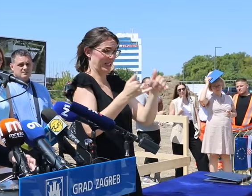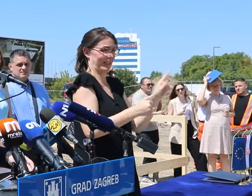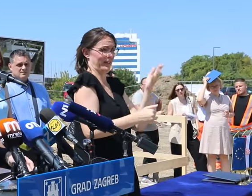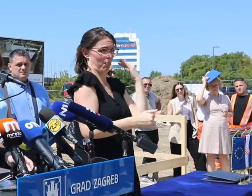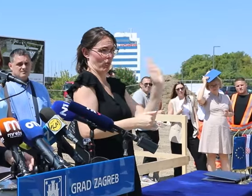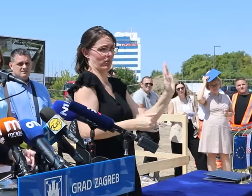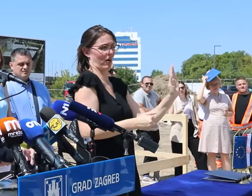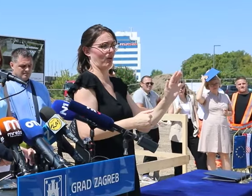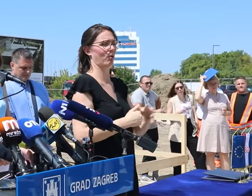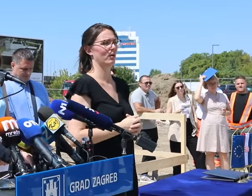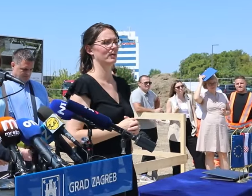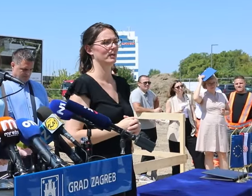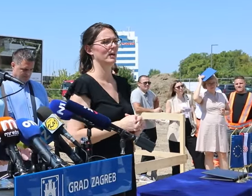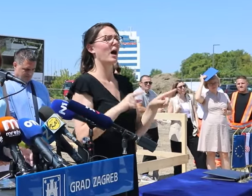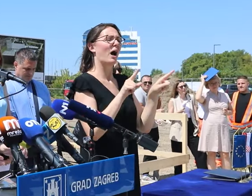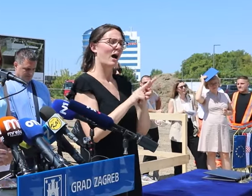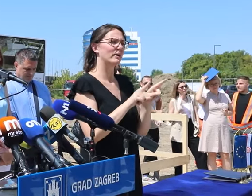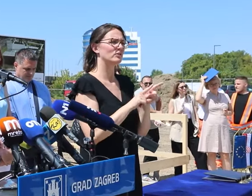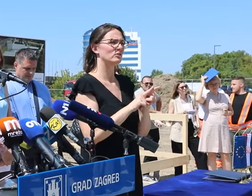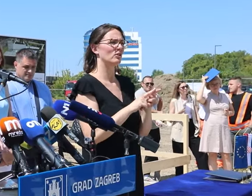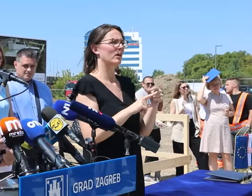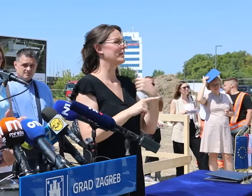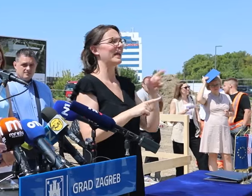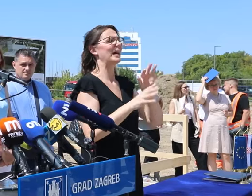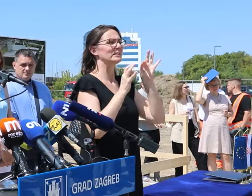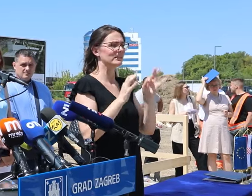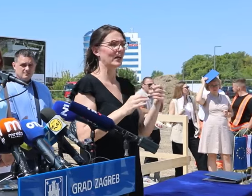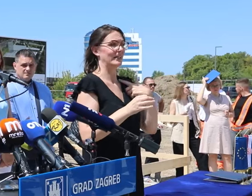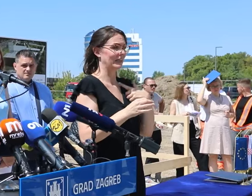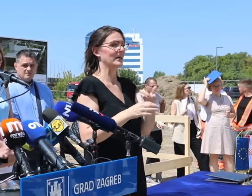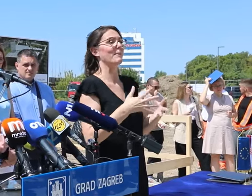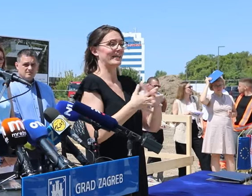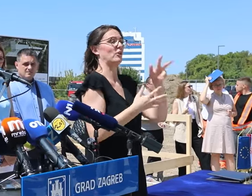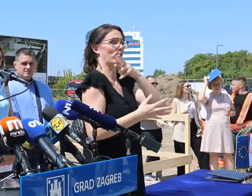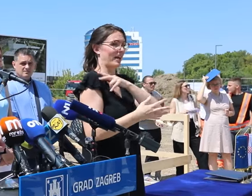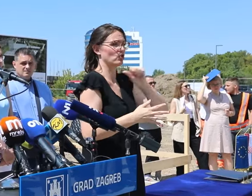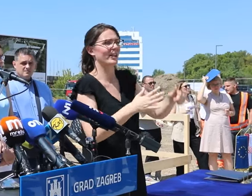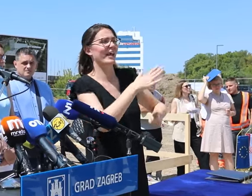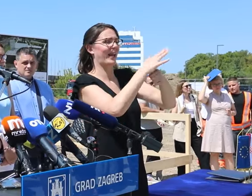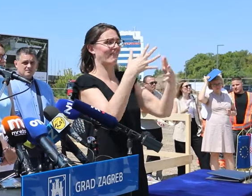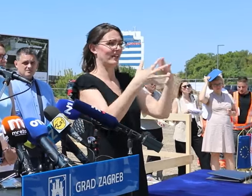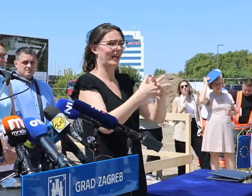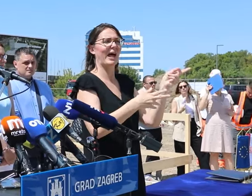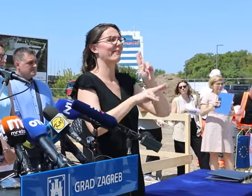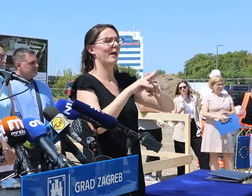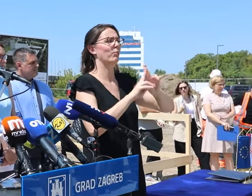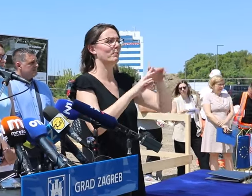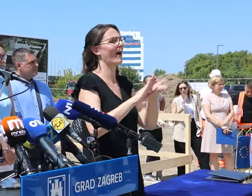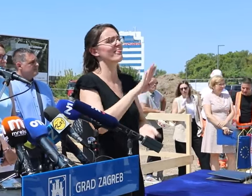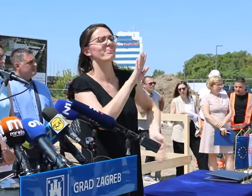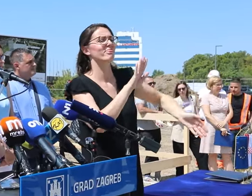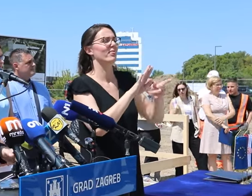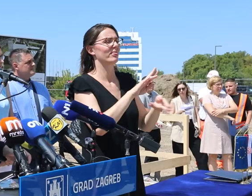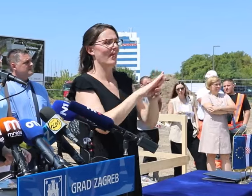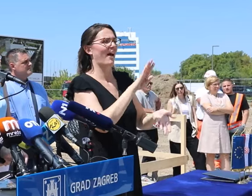slučaj. A s druge strane, ponovit ću još jedno, neću sigurno imati, iako sam gradonačelnik najvećeg grada, glavnog grada, neću imati najveću plaću nakon ovih